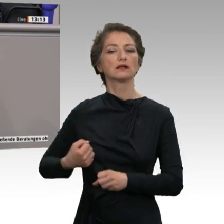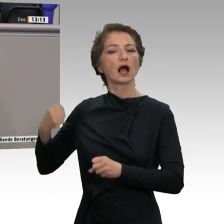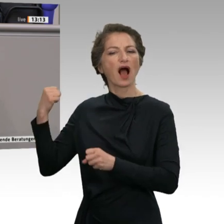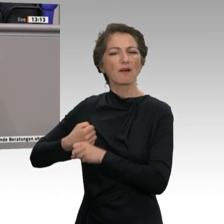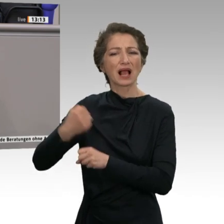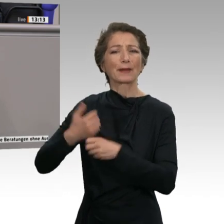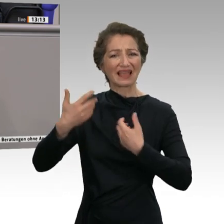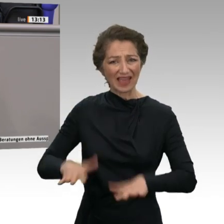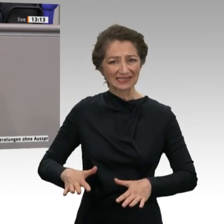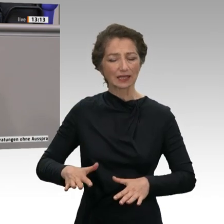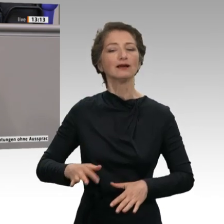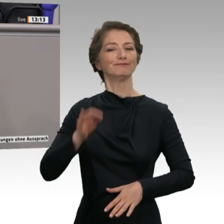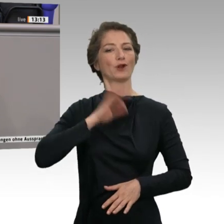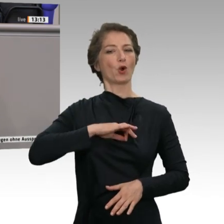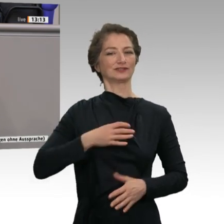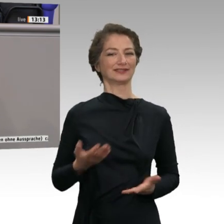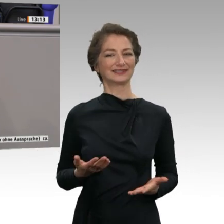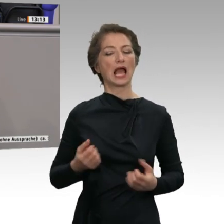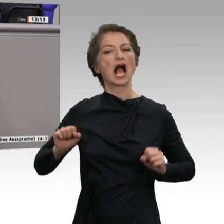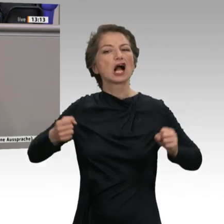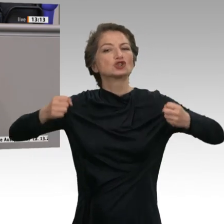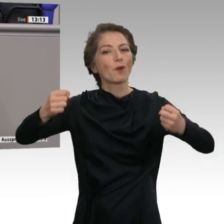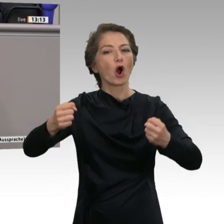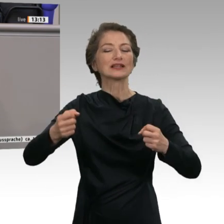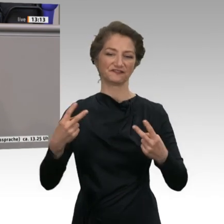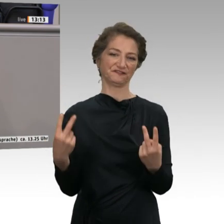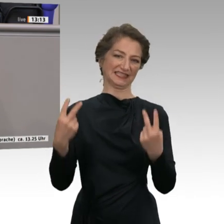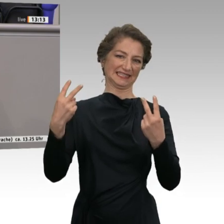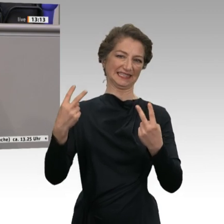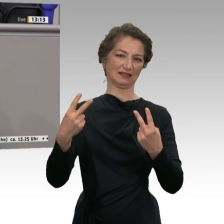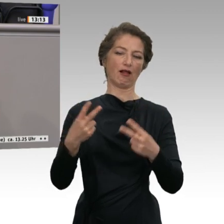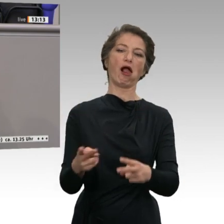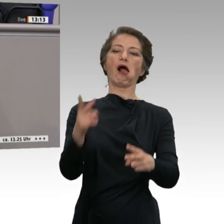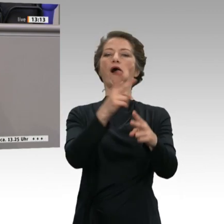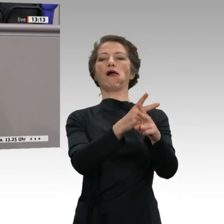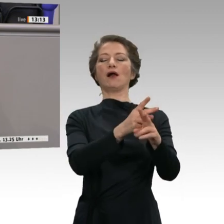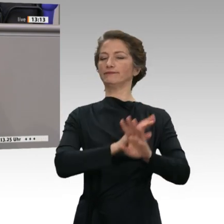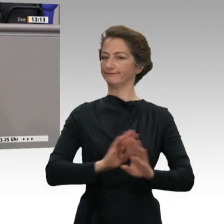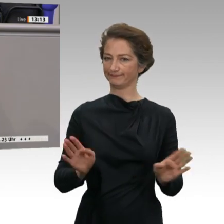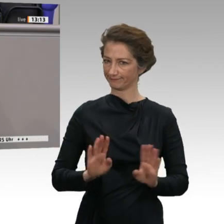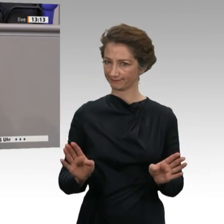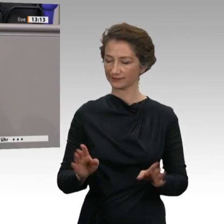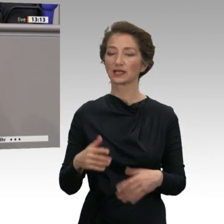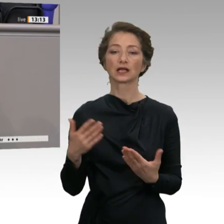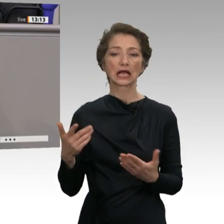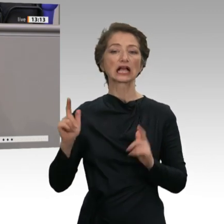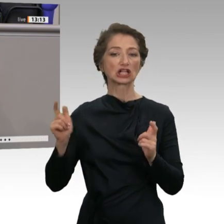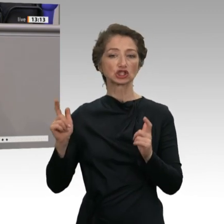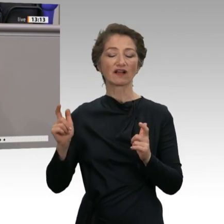dass Einsatz und Engagement wichtig sind, und dass dies von der Gesellschaft nicht nur durch Worte, sondern auch praktisch wertgeschätzt